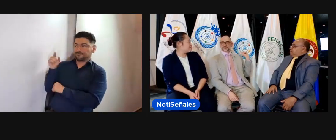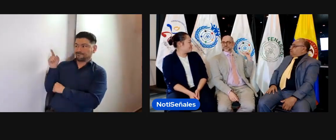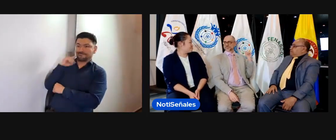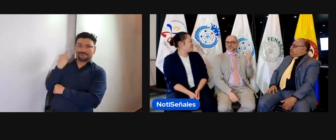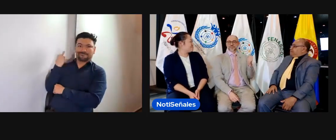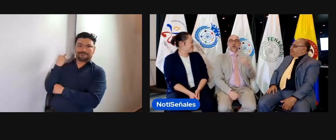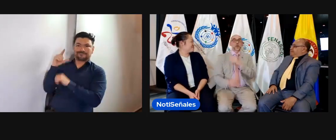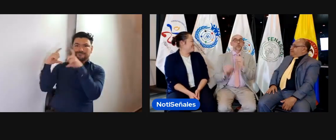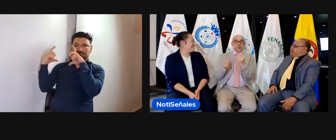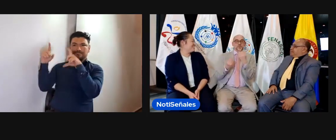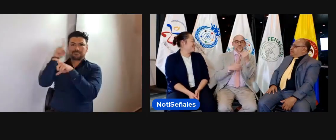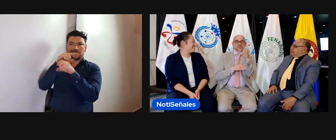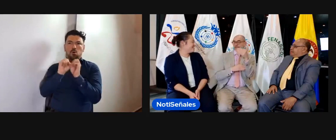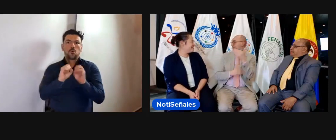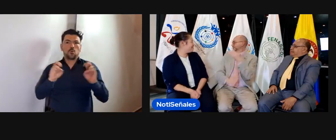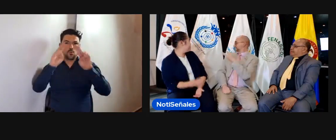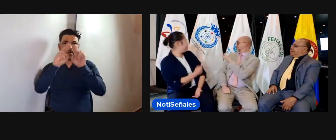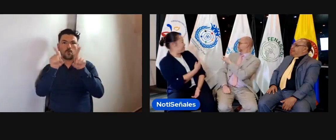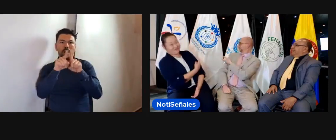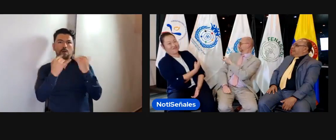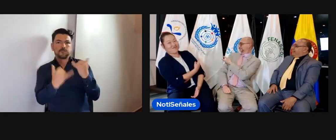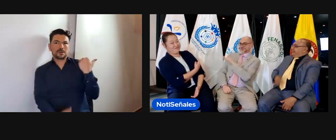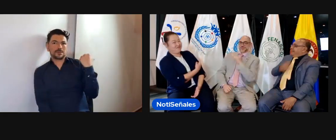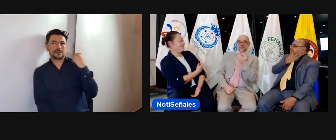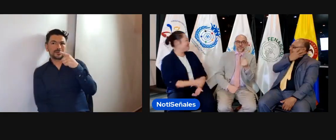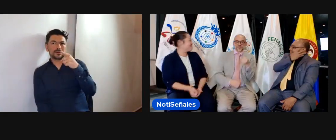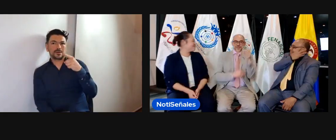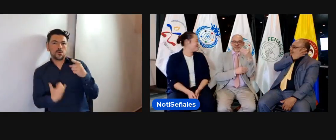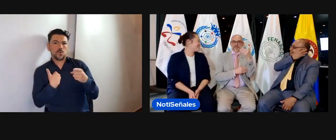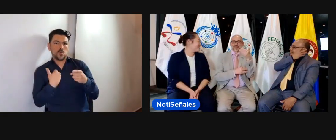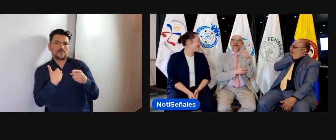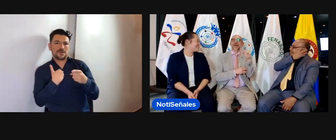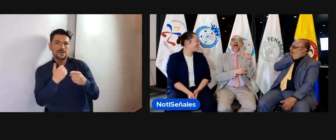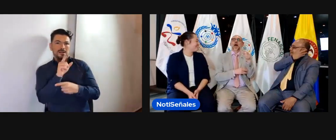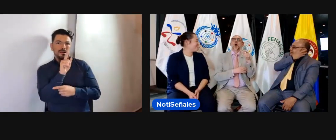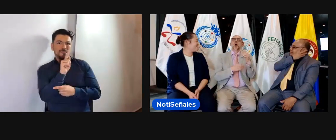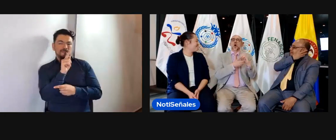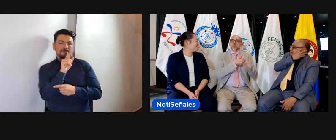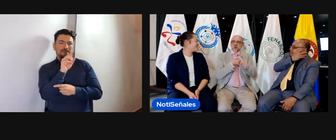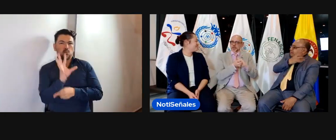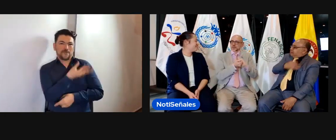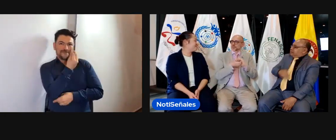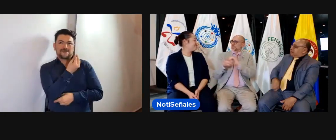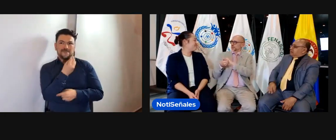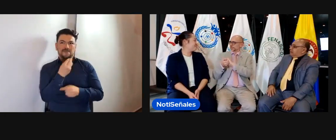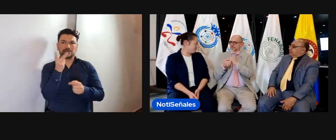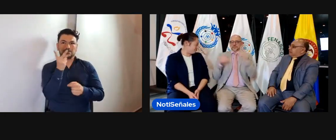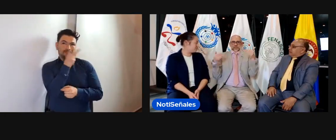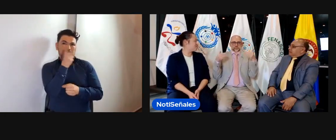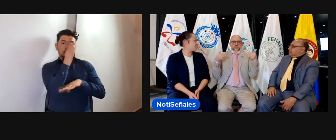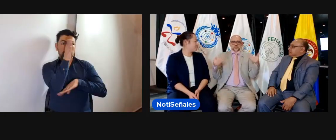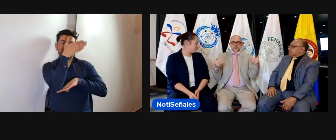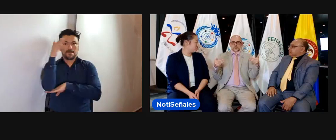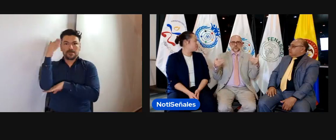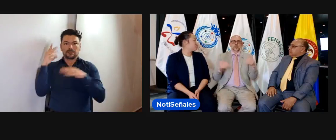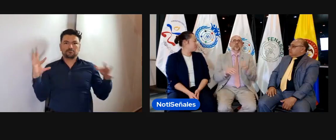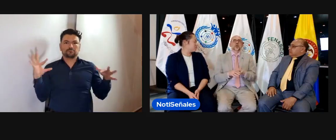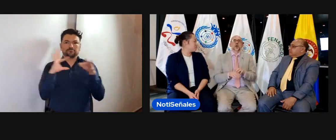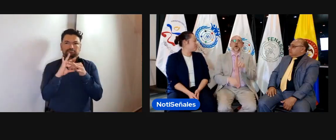mencionaba, hay esa representación y que también es con unas banderas. Nosotros tenemos nuestra bandera, ¿no? La bandera de la WFD y la bandera de la